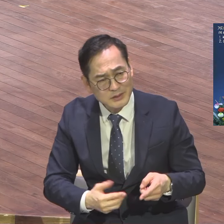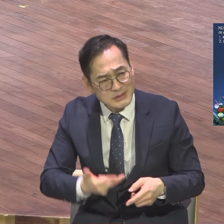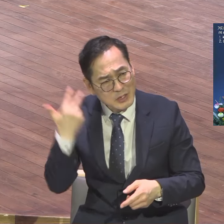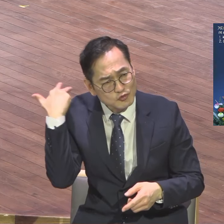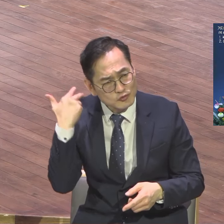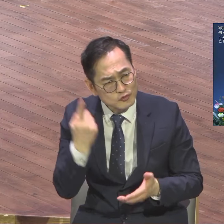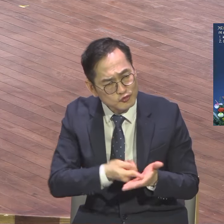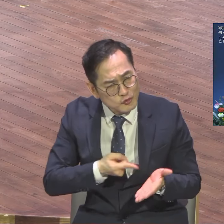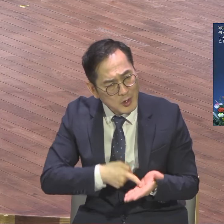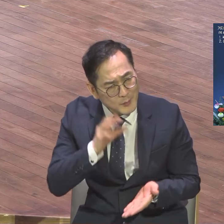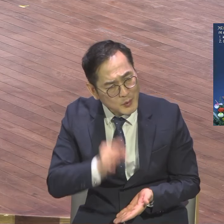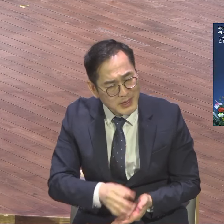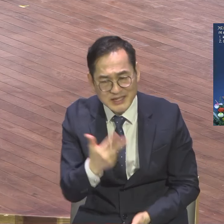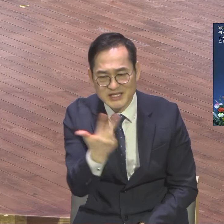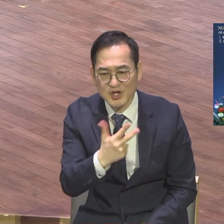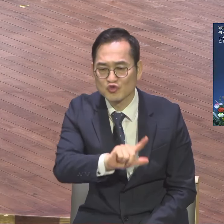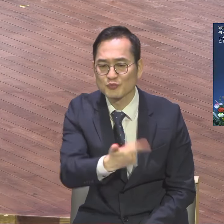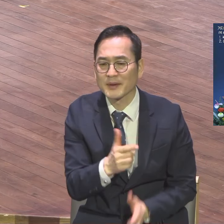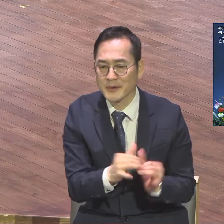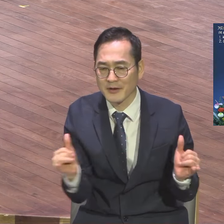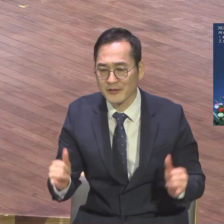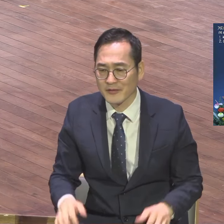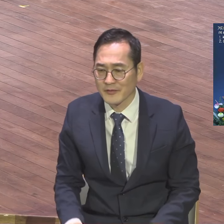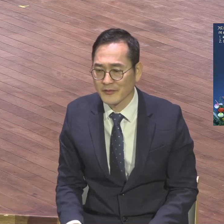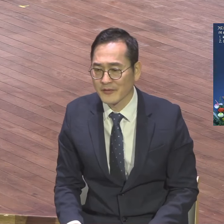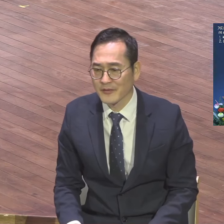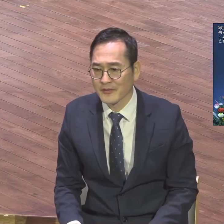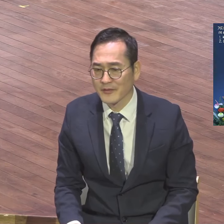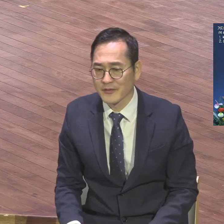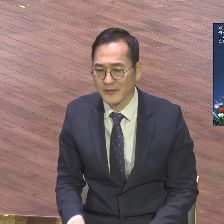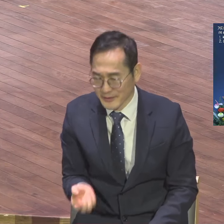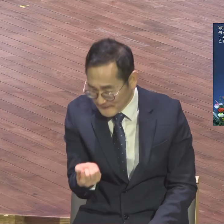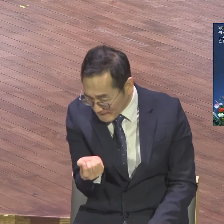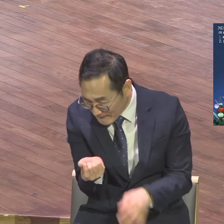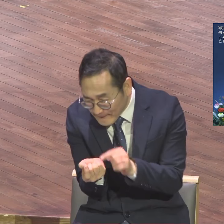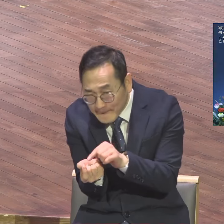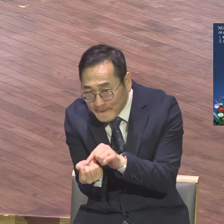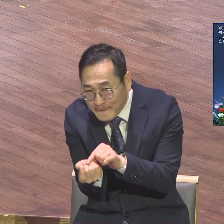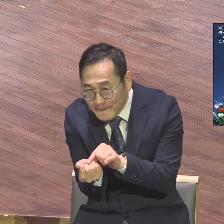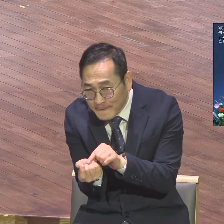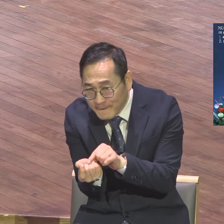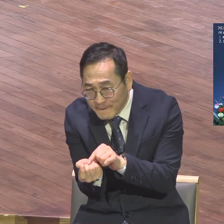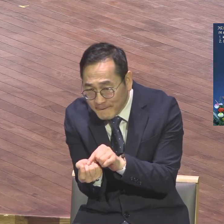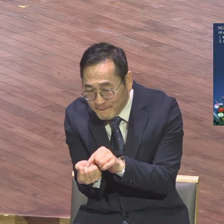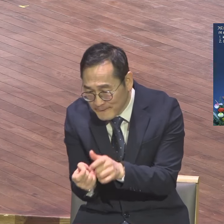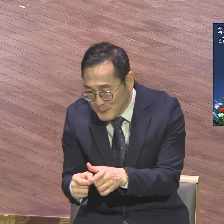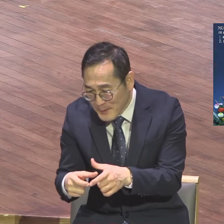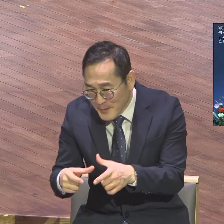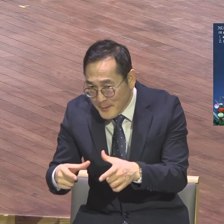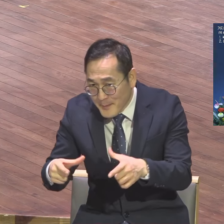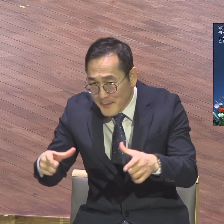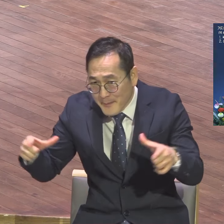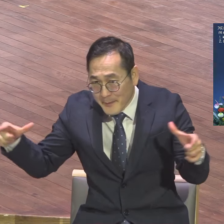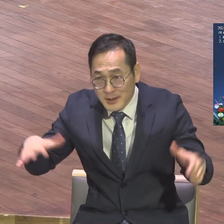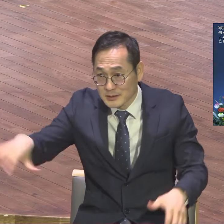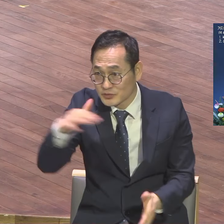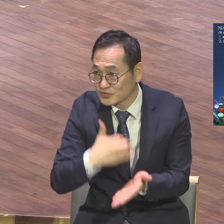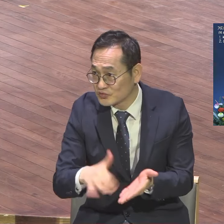자 이게 자랐잖아요 그렇죠 이 개다시가 조그맣게 하나니 아파트에 시작된 개다시 생활이